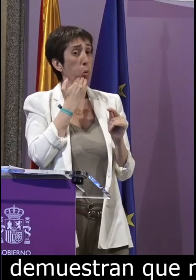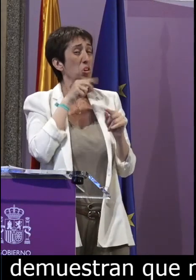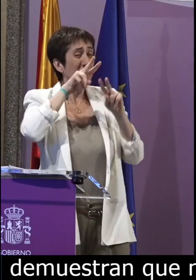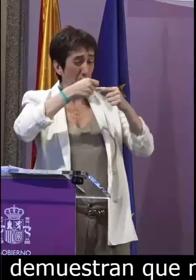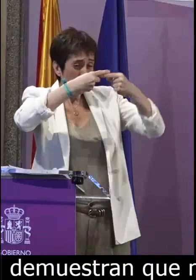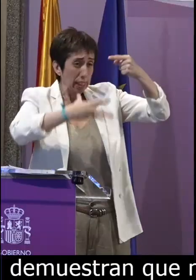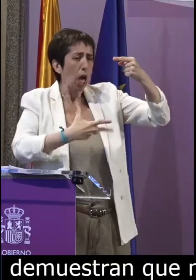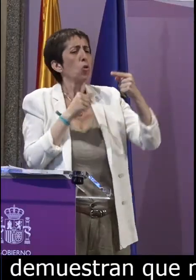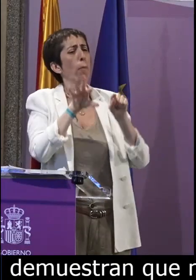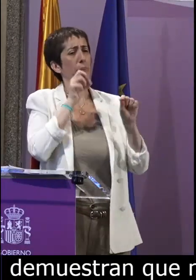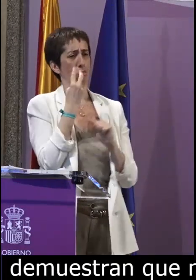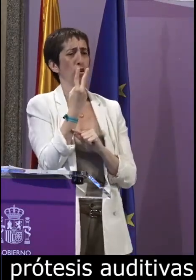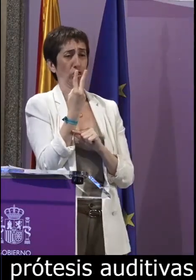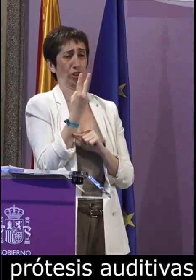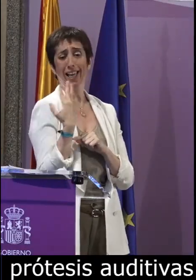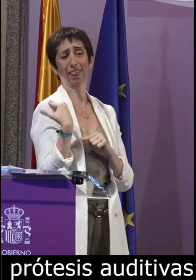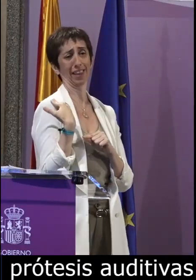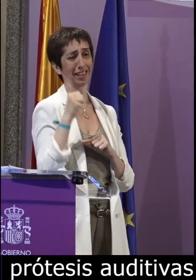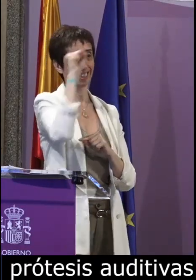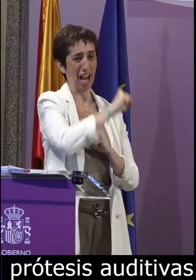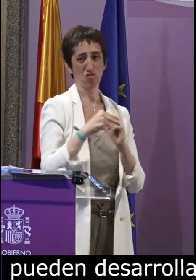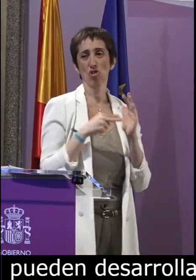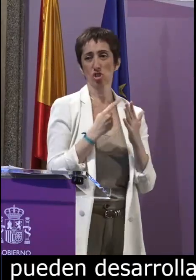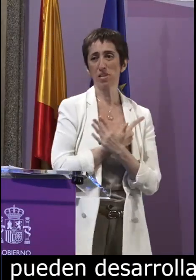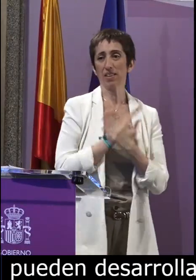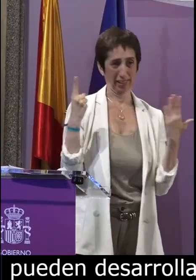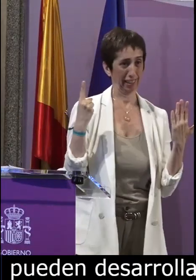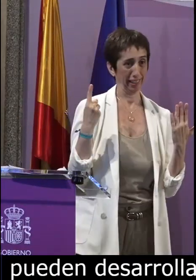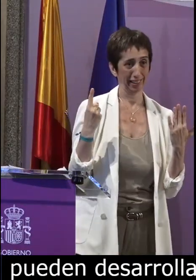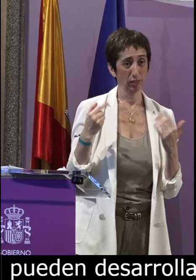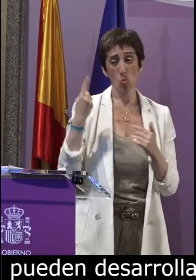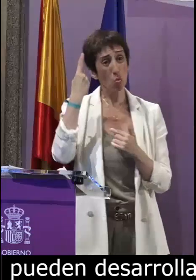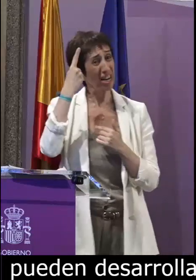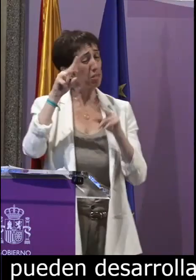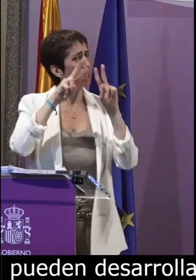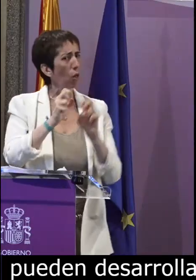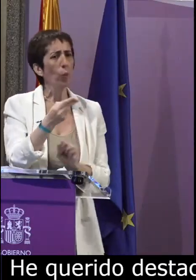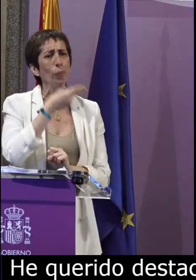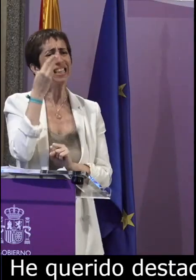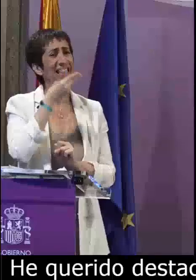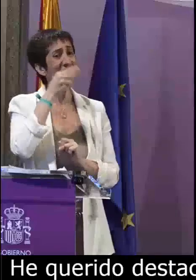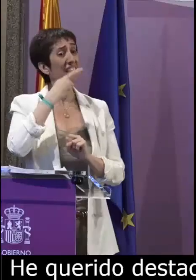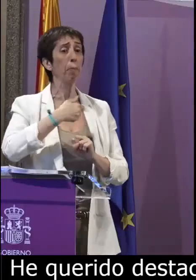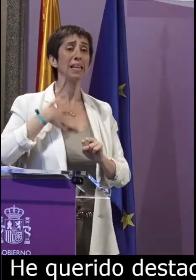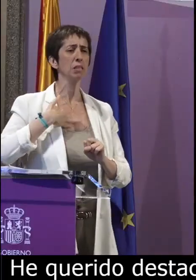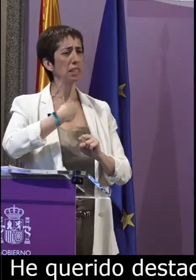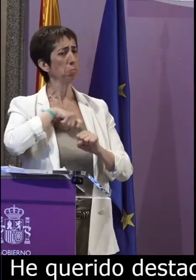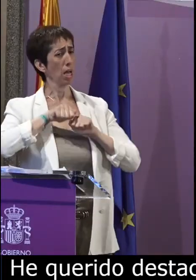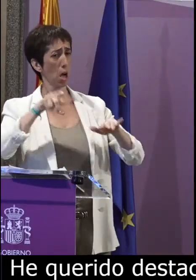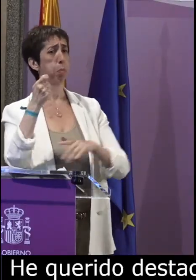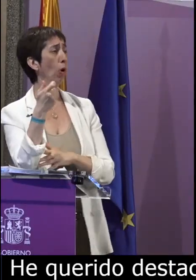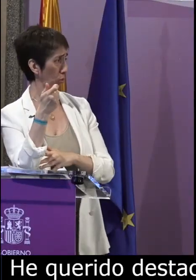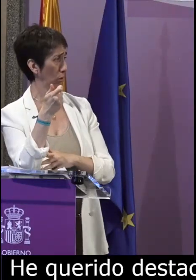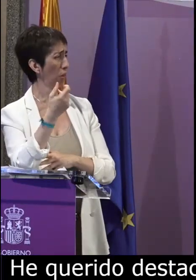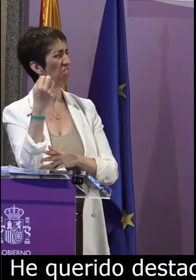desarrollarse mejor he querido destacar dos investigaciones recientes del pasado año 2016 una de ellas es